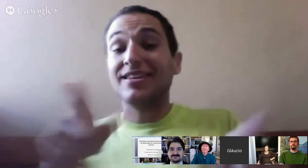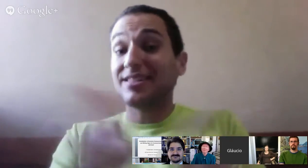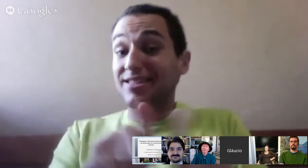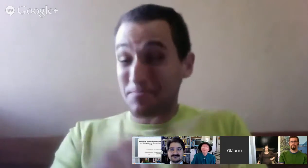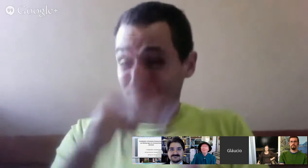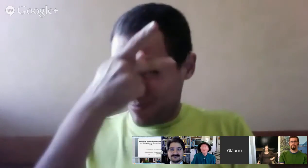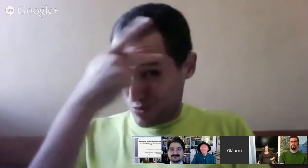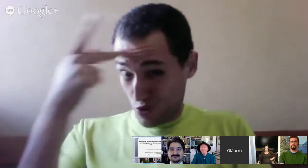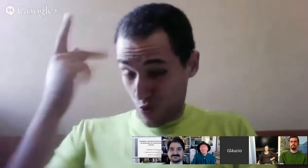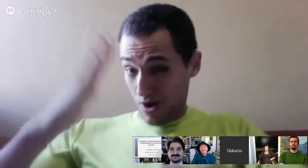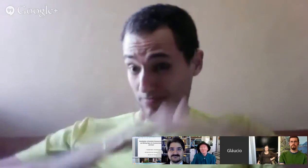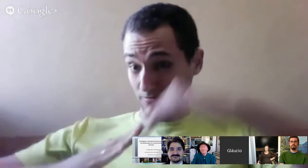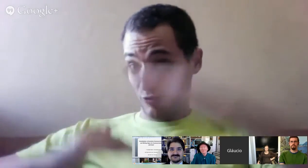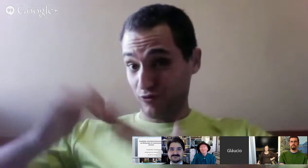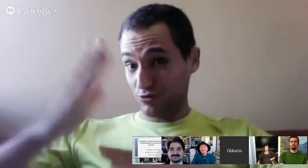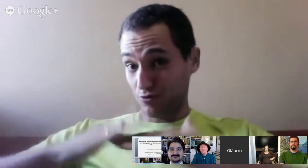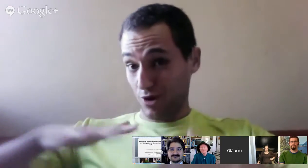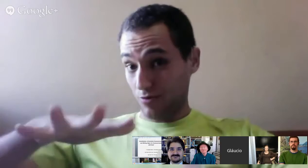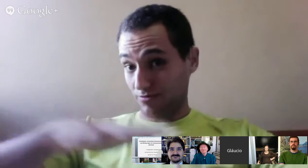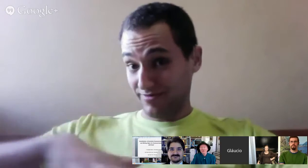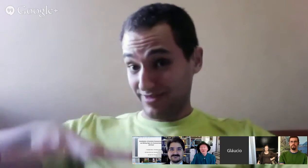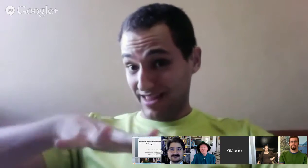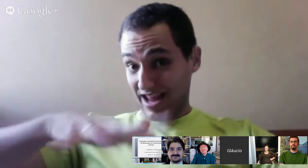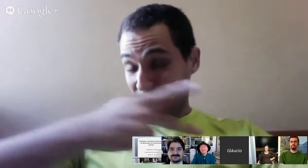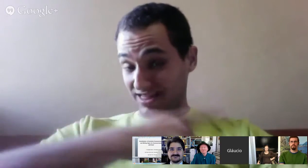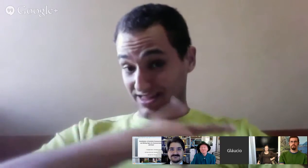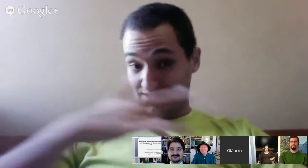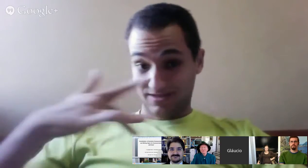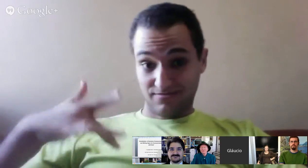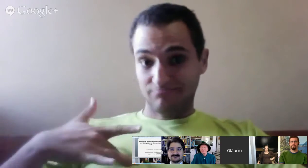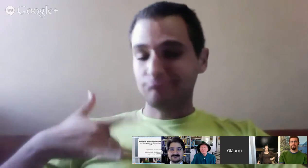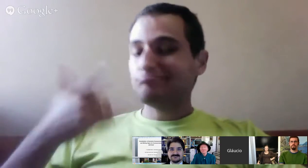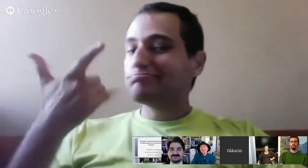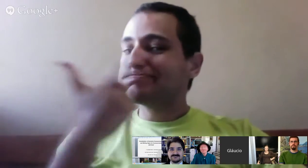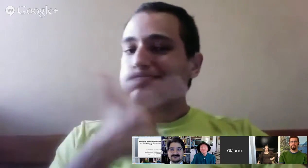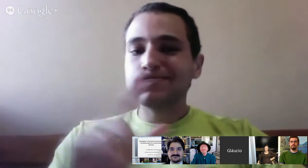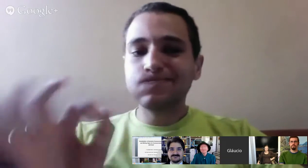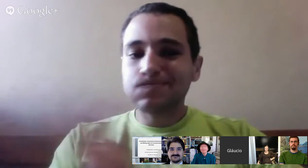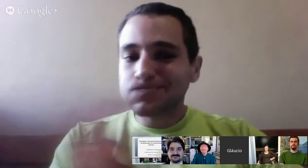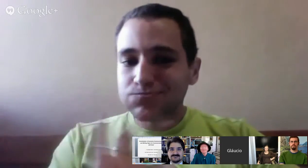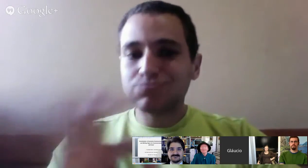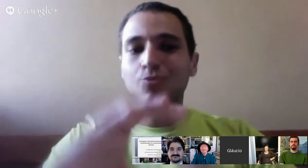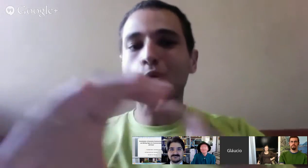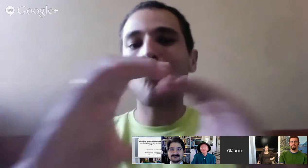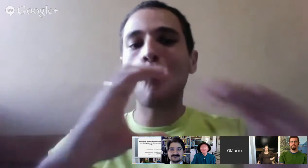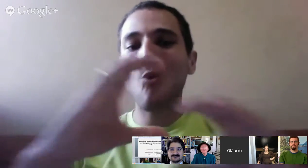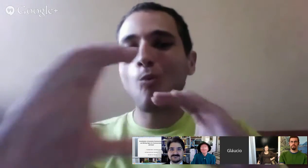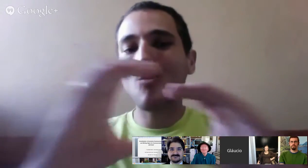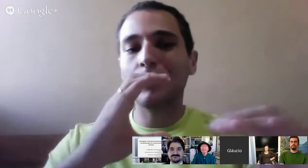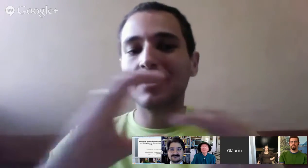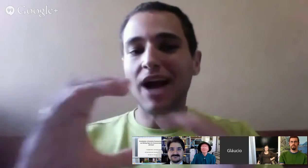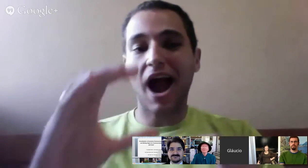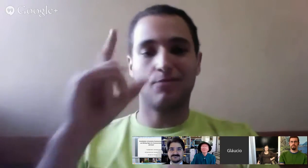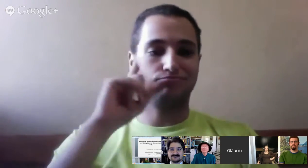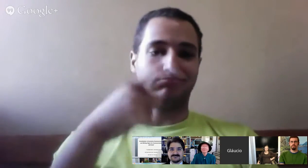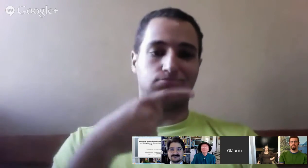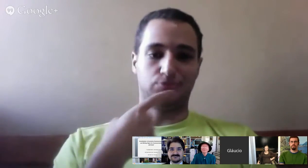hospitalizada que enfrenta a barreira da comunicação no contexto da saúde por conta de que